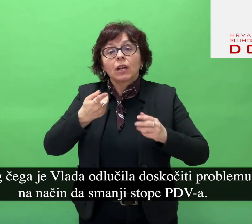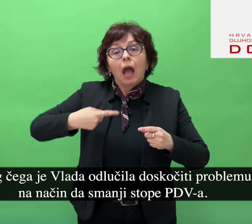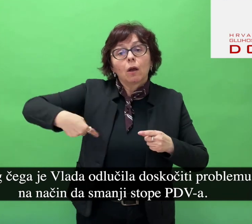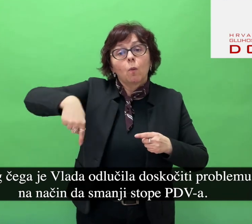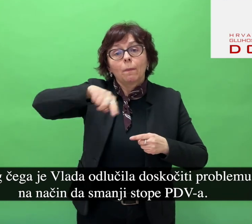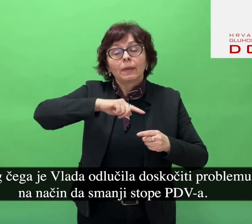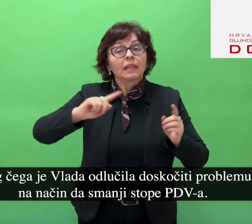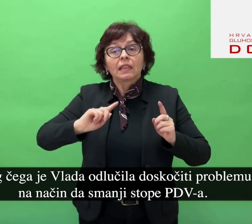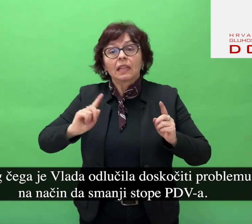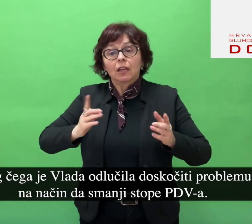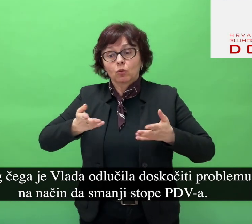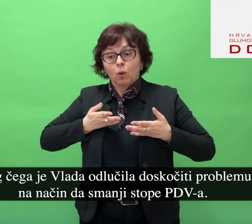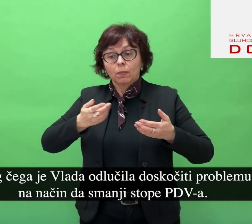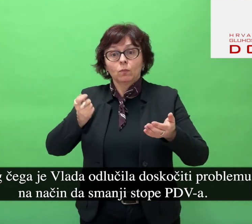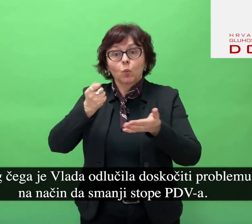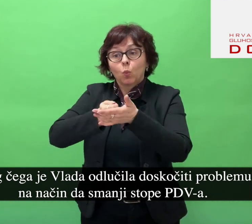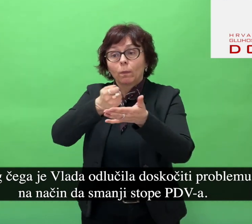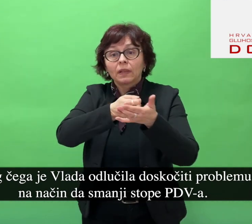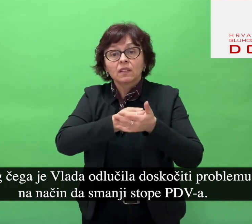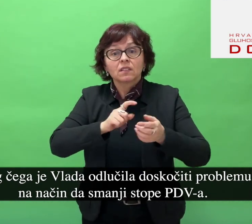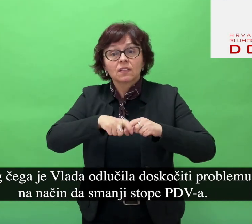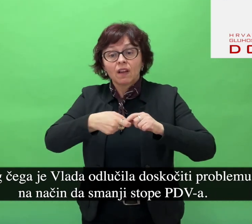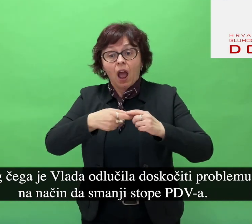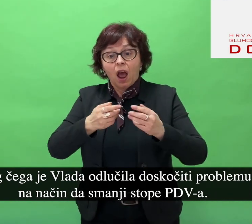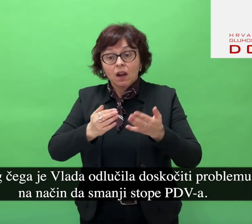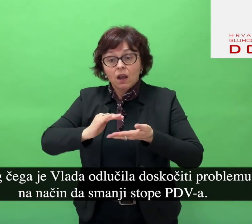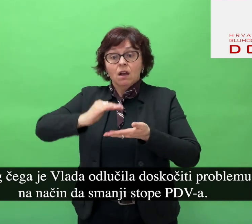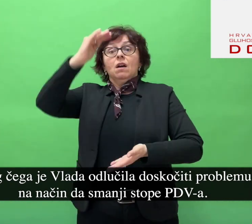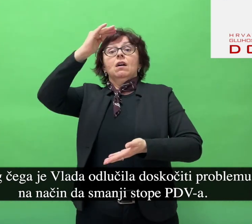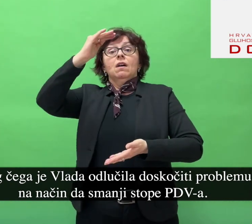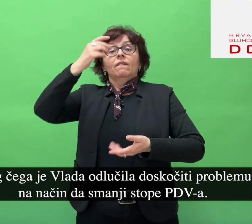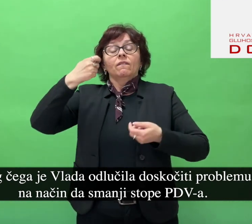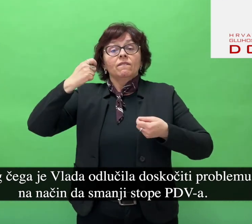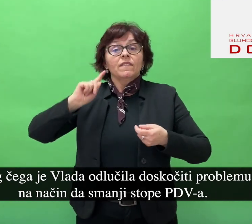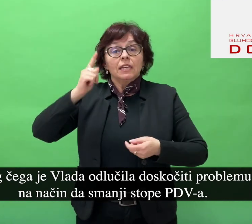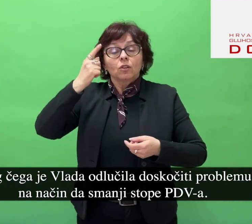doskočiti problemu na način da smanji stope PDV-a.